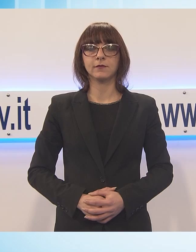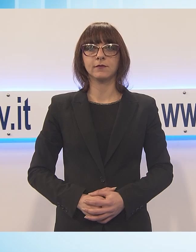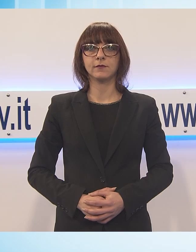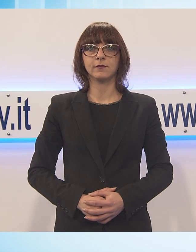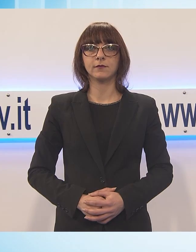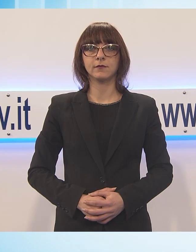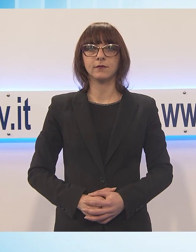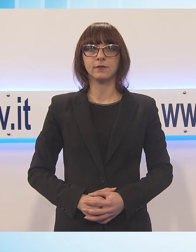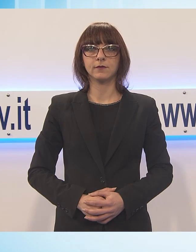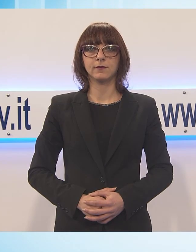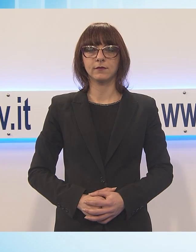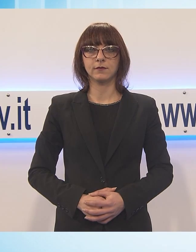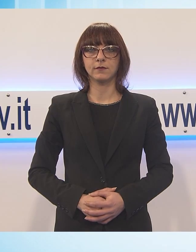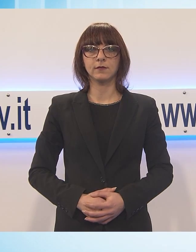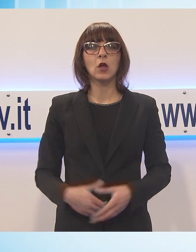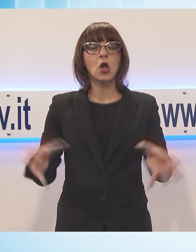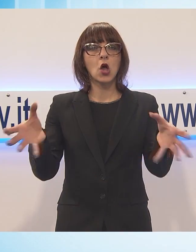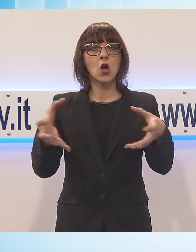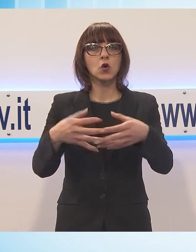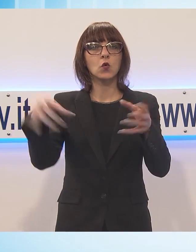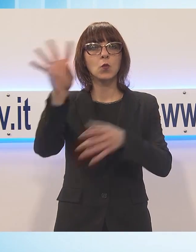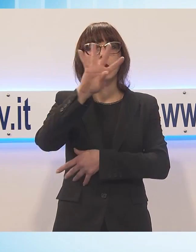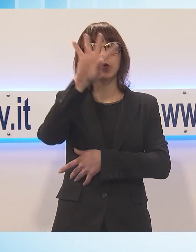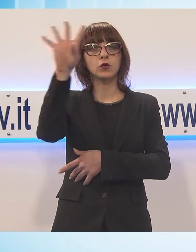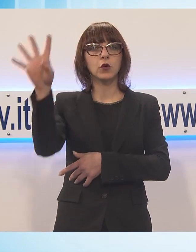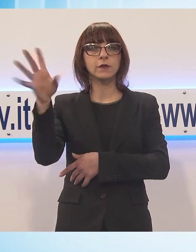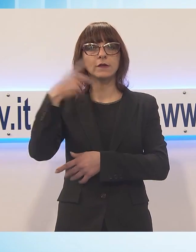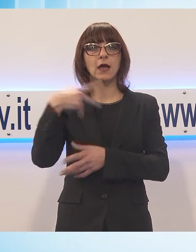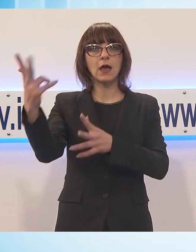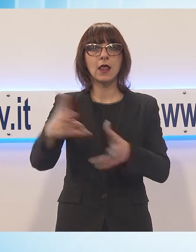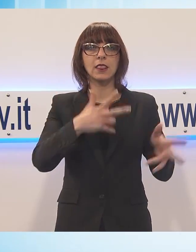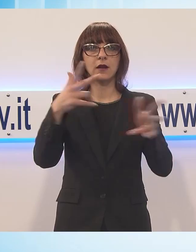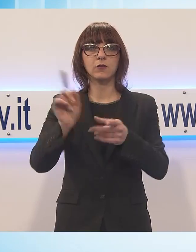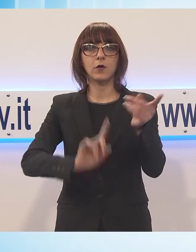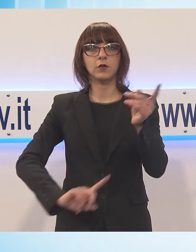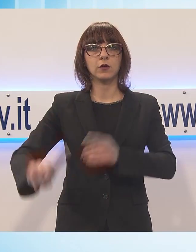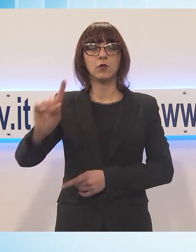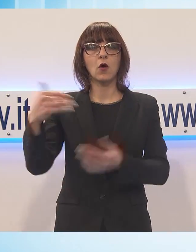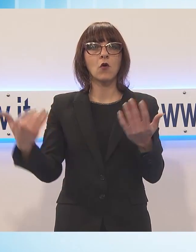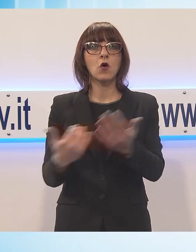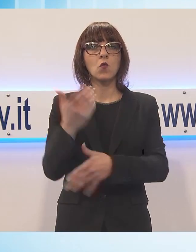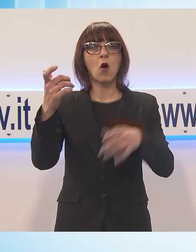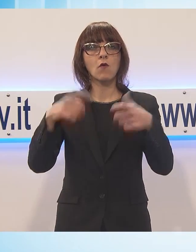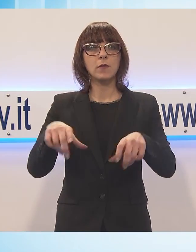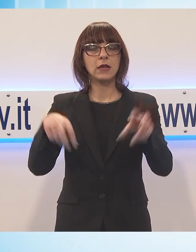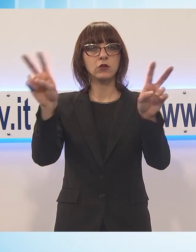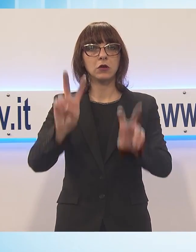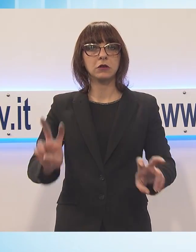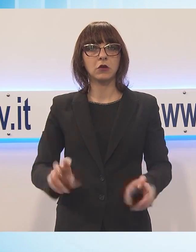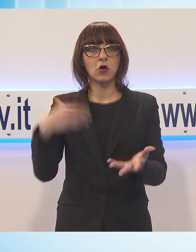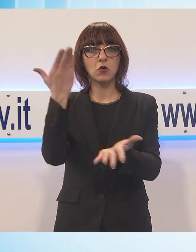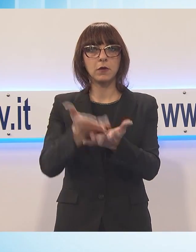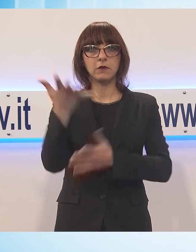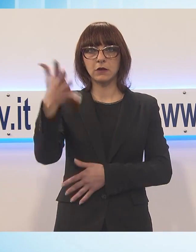La compagnia toscana Trasporti Nord presenta il biglietto elettronico, la nuova carta mobile utilizzabile sulle linee lucchesi